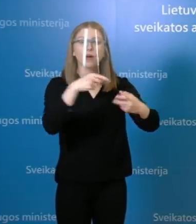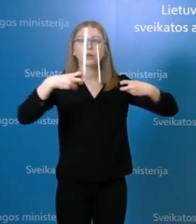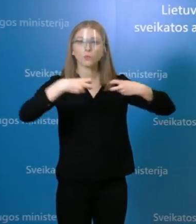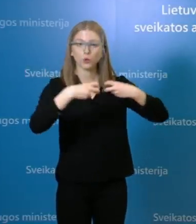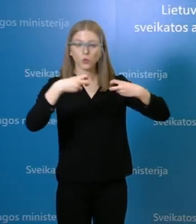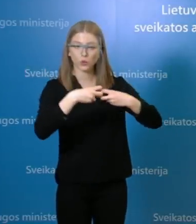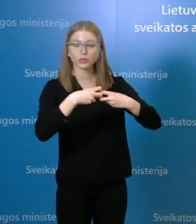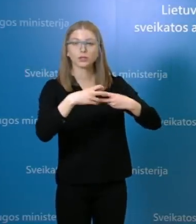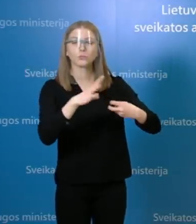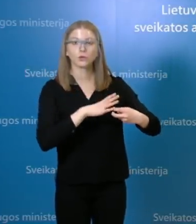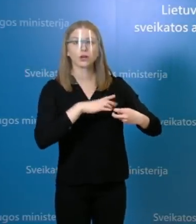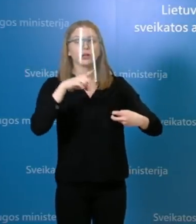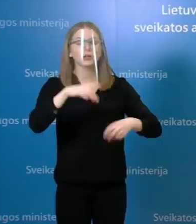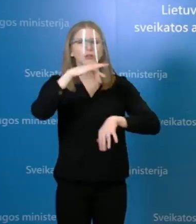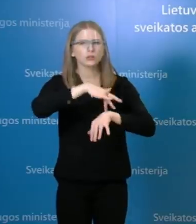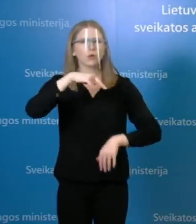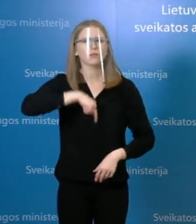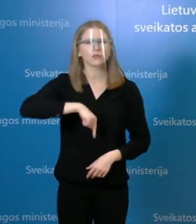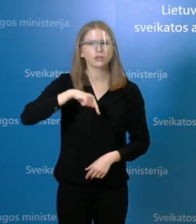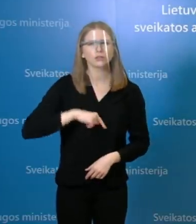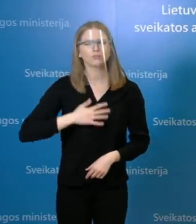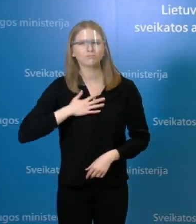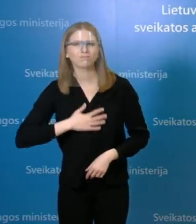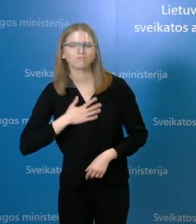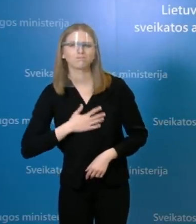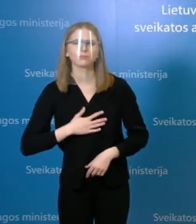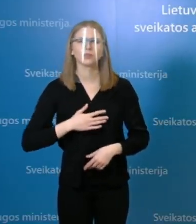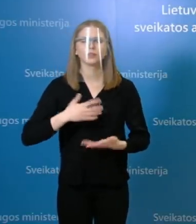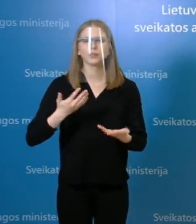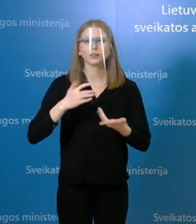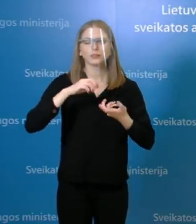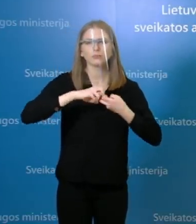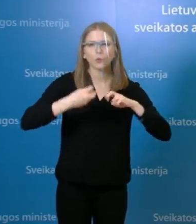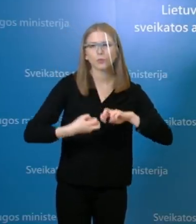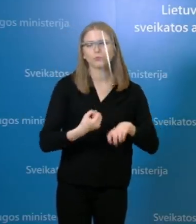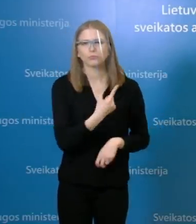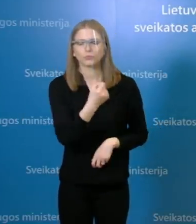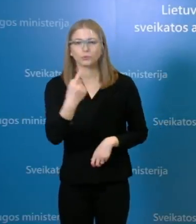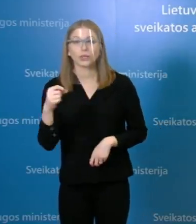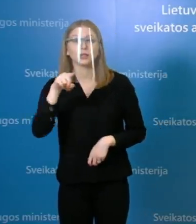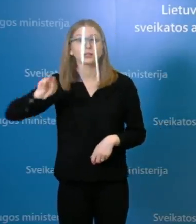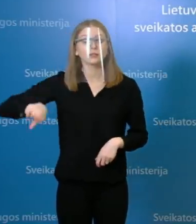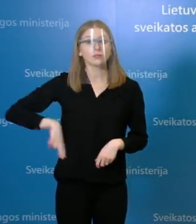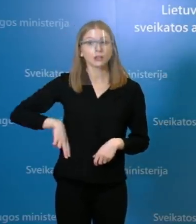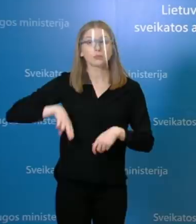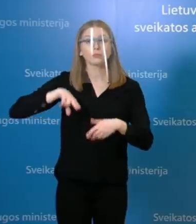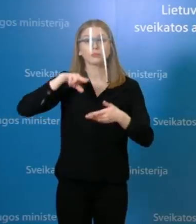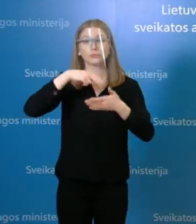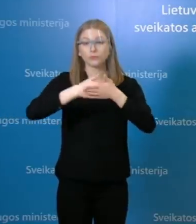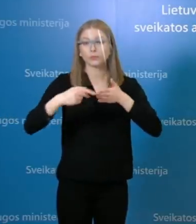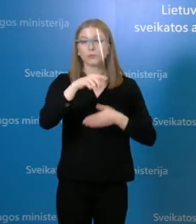COVID-19 būdingus simptomus praneš įmonės administracijai ir gegužės 14 dieną